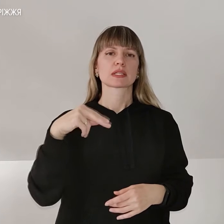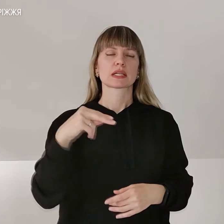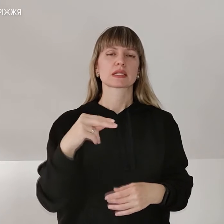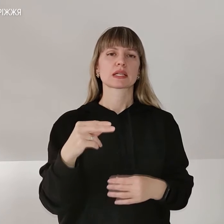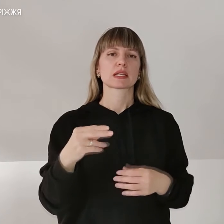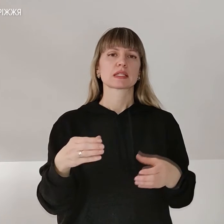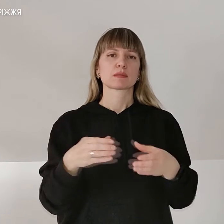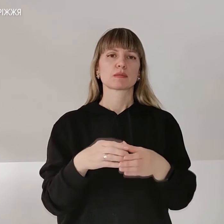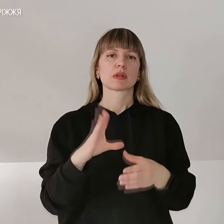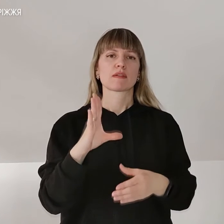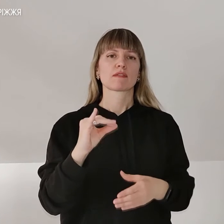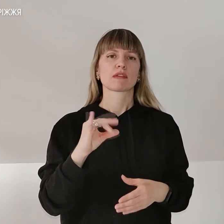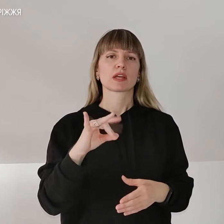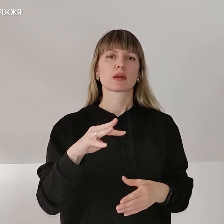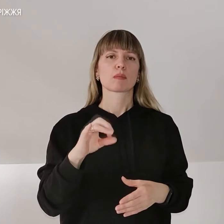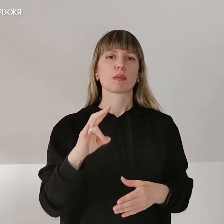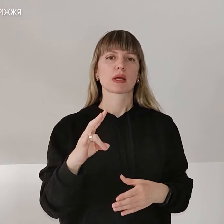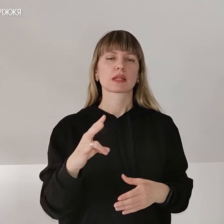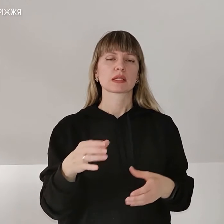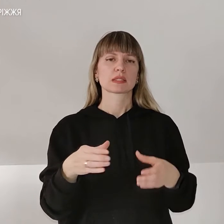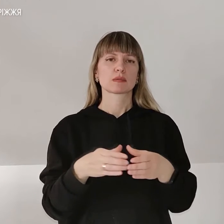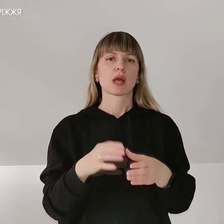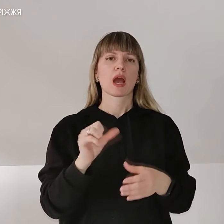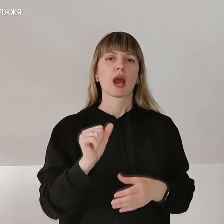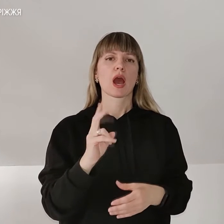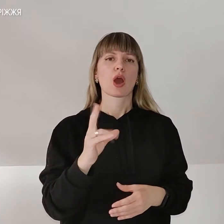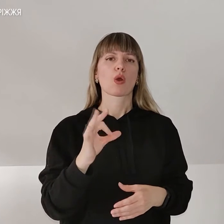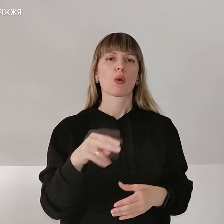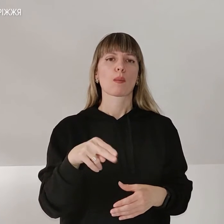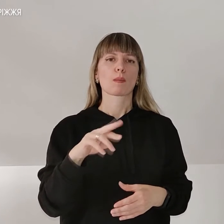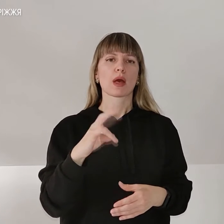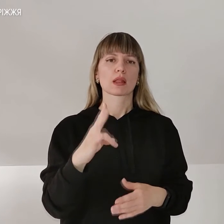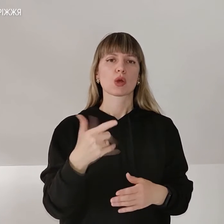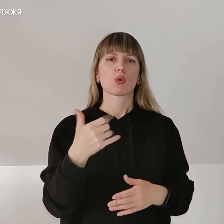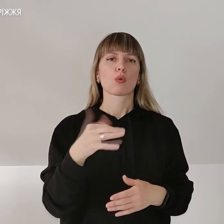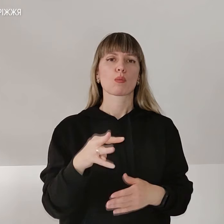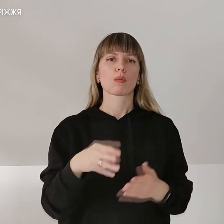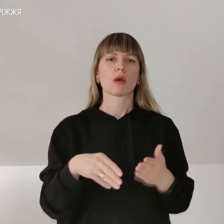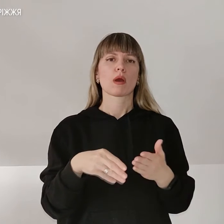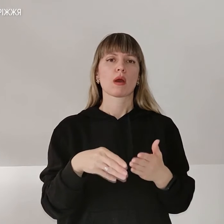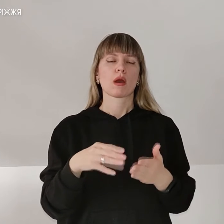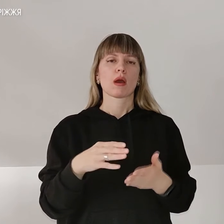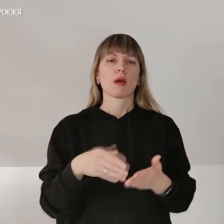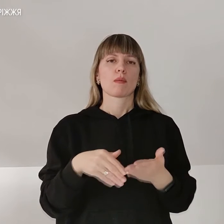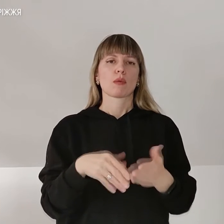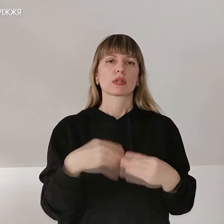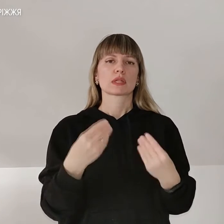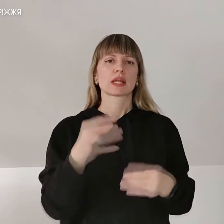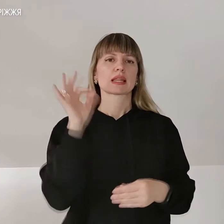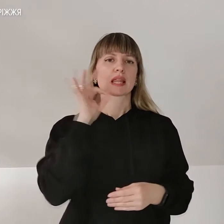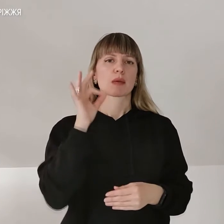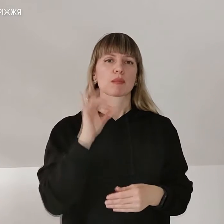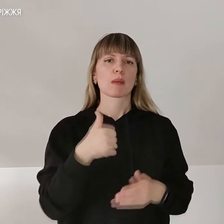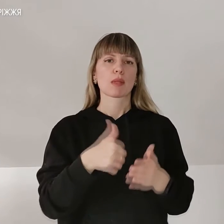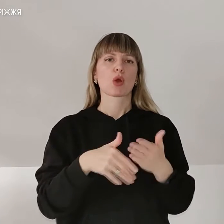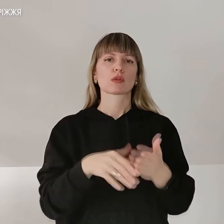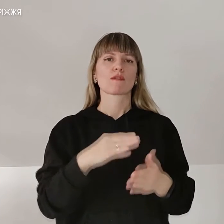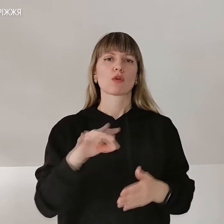Запорізької області Рудольф Акопян. За його словами, гуманітарну допомогу надав німецький благодійний фонд атакож лікарні Німеччини та